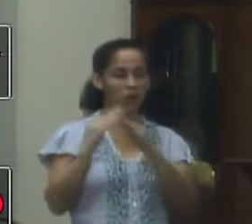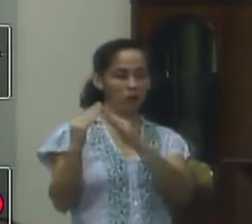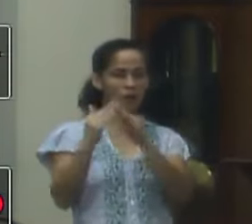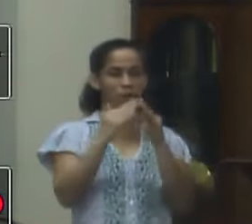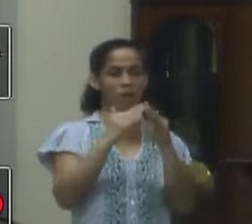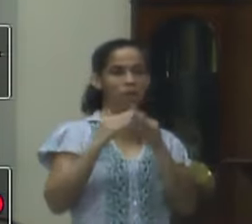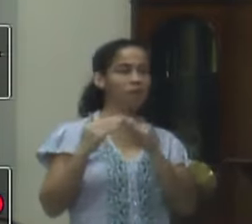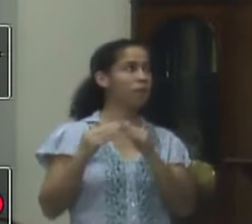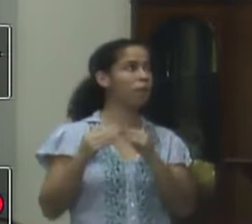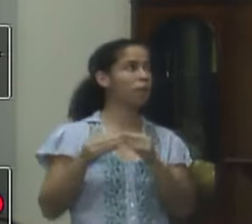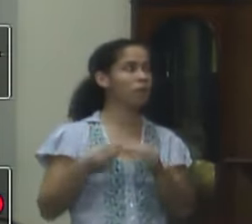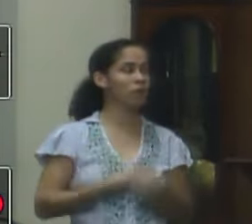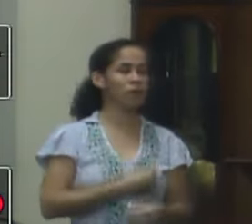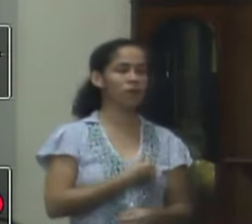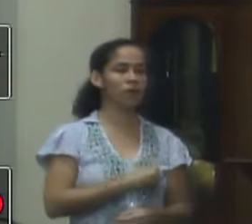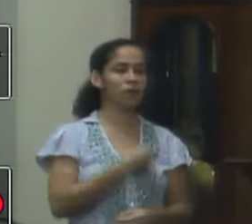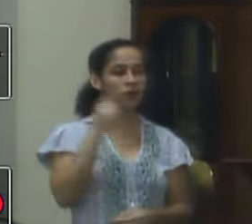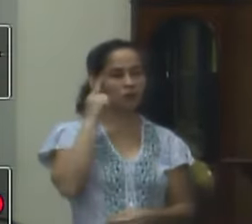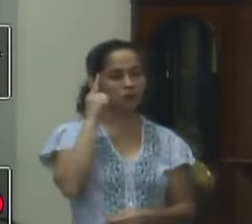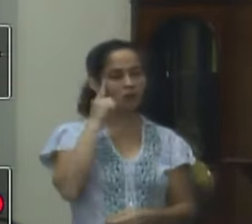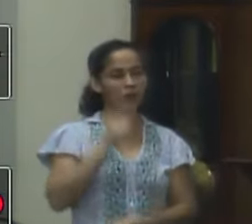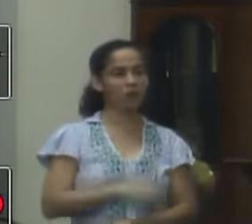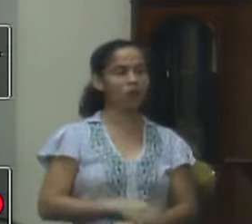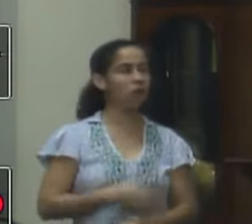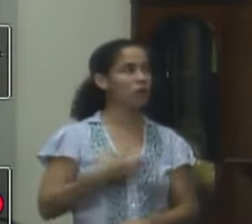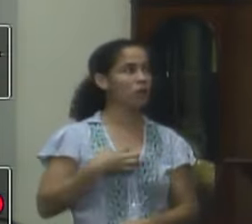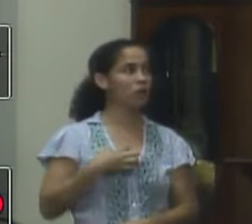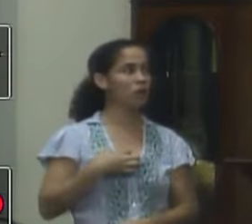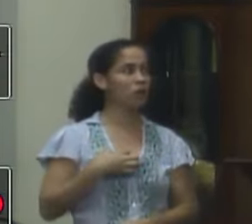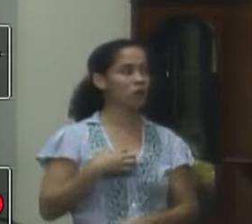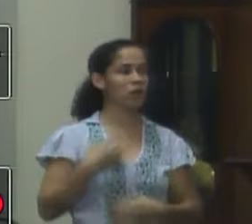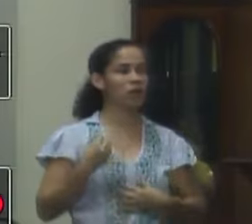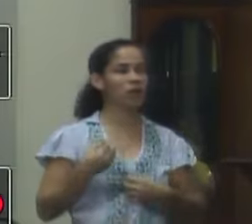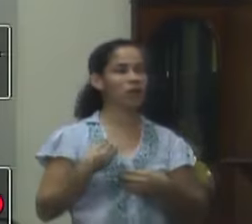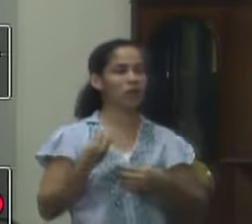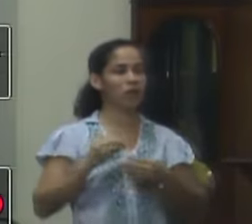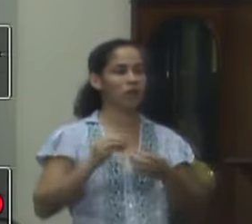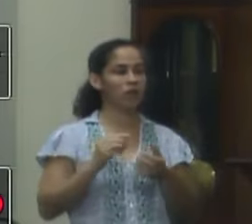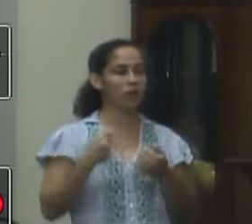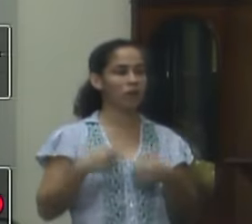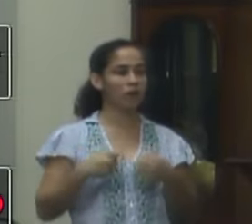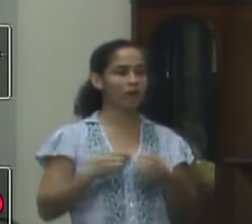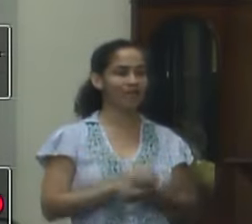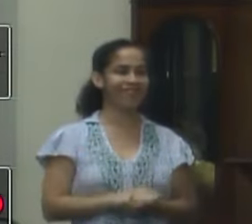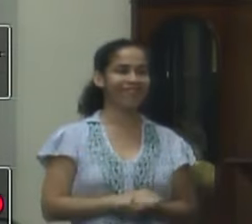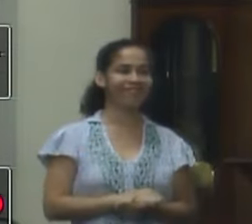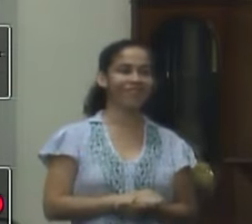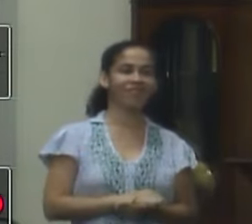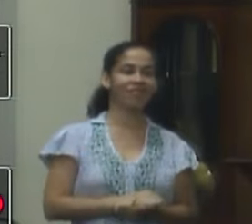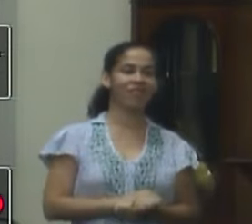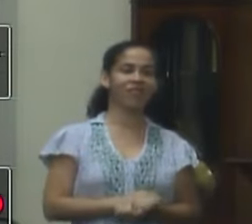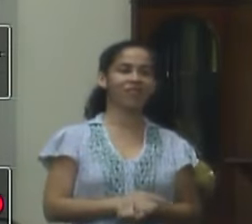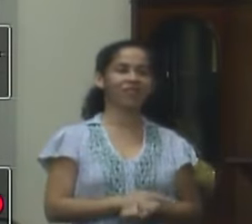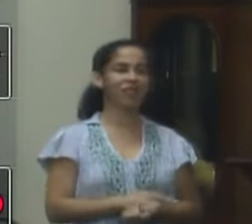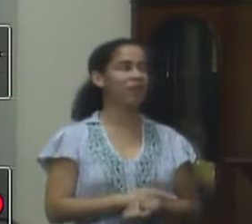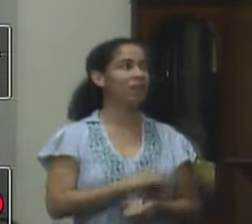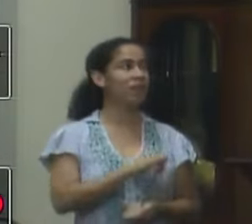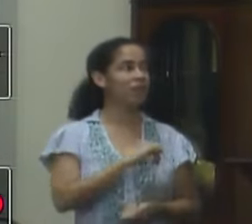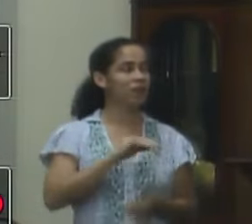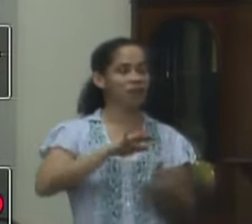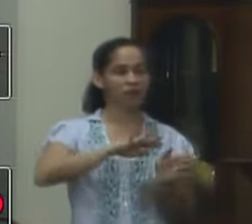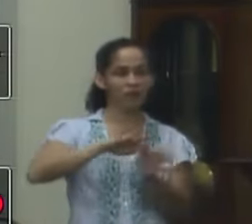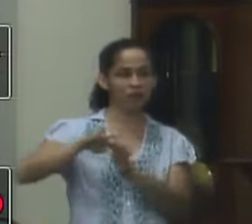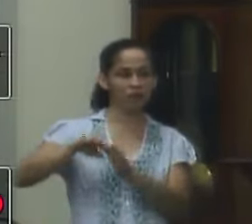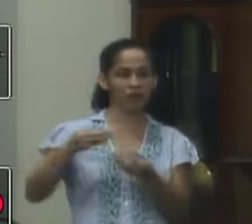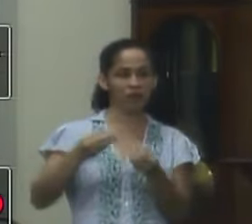a gente que está no presente no dia a dia a gente sente as necessidades que as necessidades surgem assim e o isolamento é pela